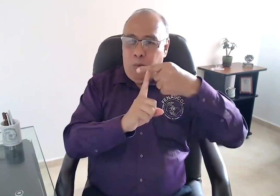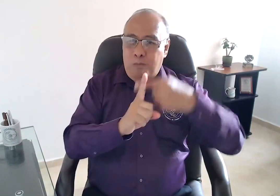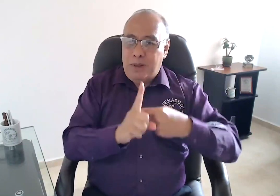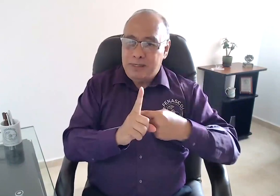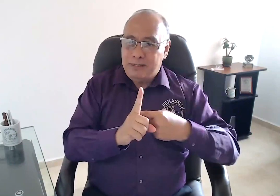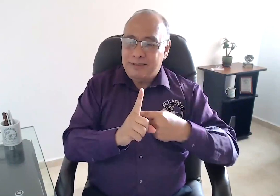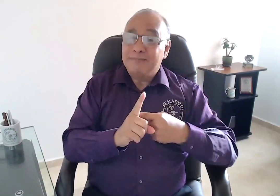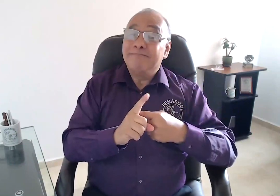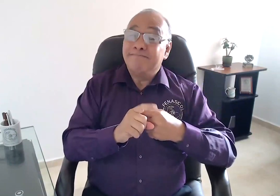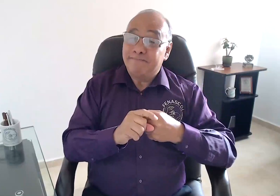las personas sordas.